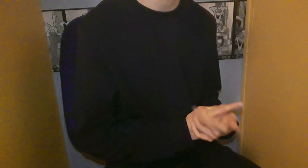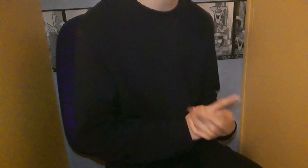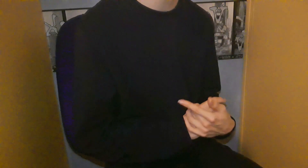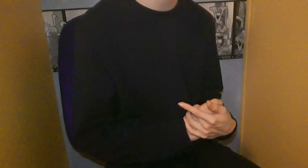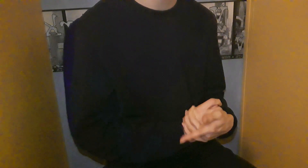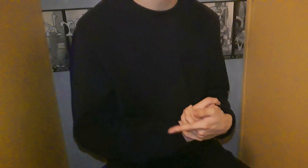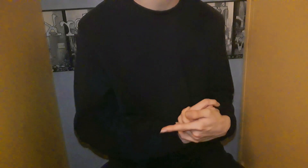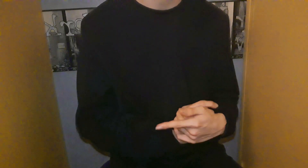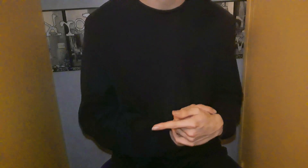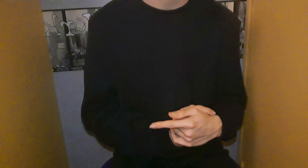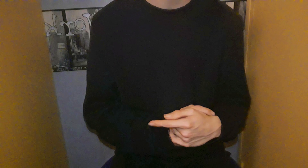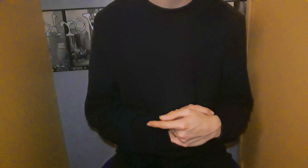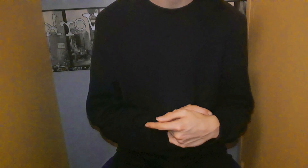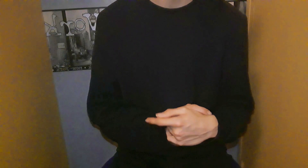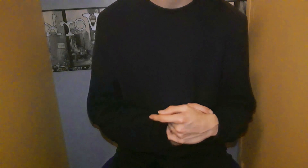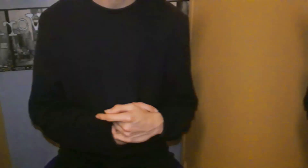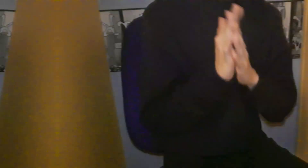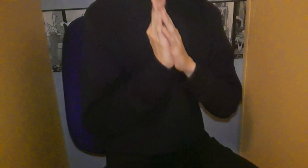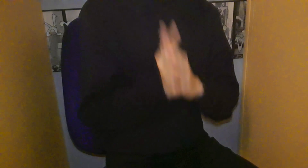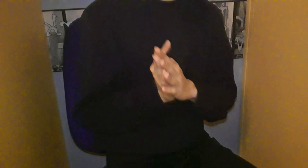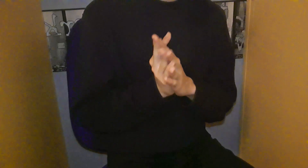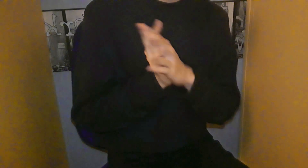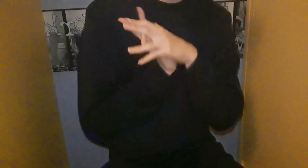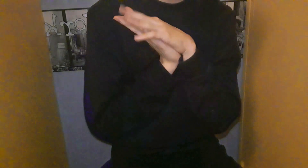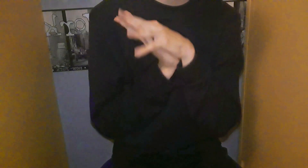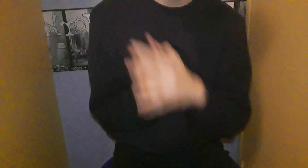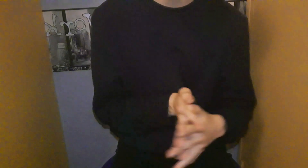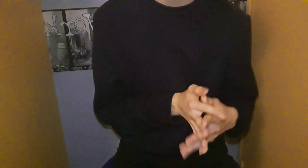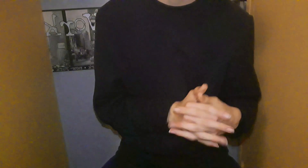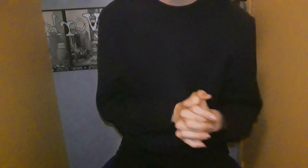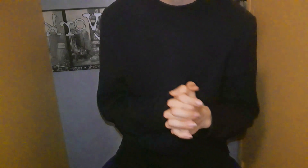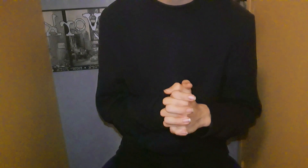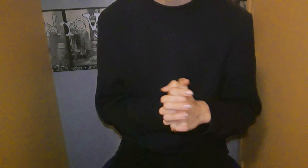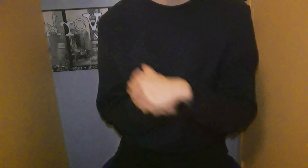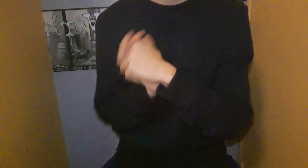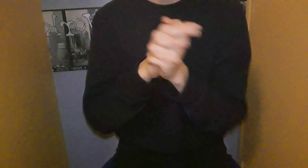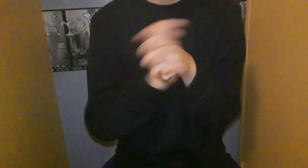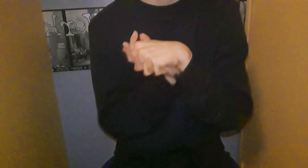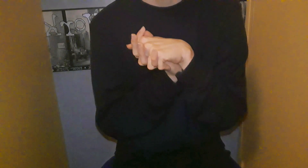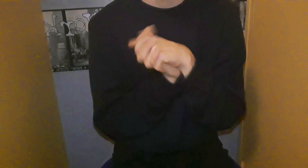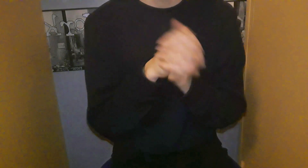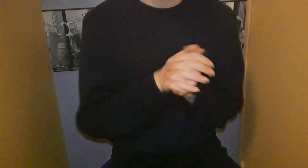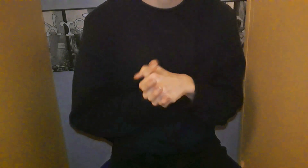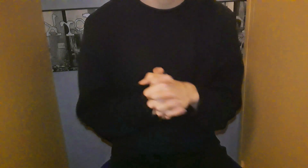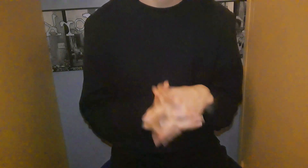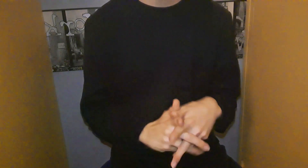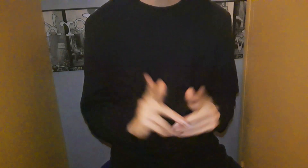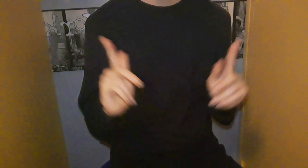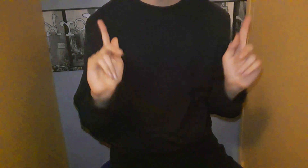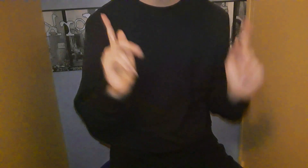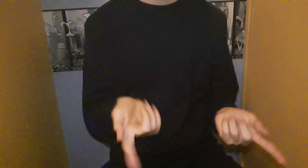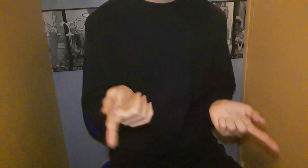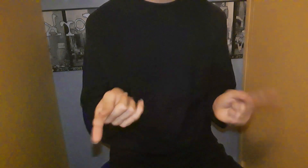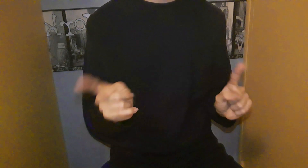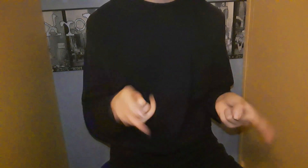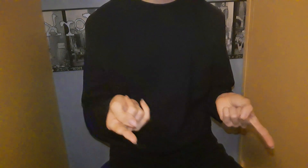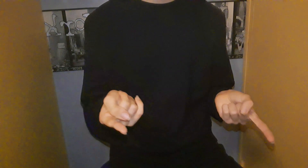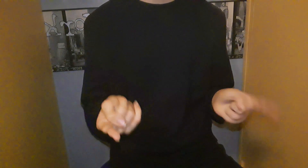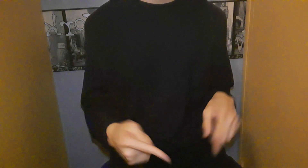connaître la musique Comme tout petit Comme ça Donc voilà les amis Pour ces 10 choses que j'aime Donc c'était un peu Une partie 2 De 10 choses que je faisais Si vous voulez une partie 2 De 10 choses que je déteste